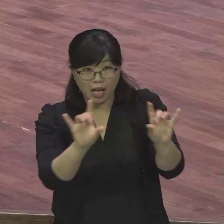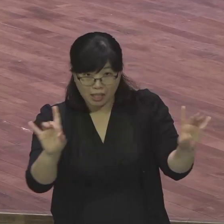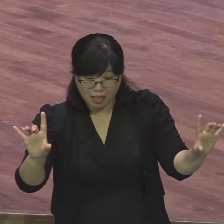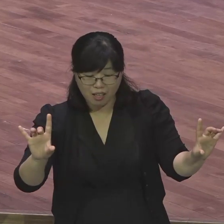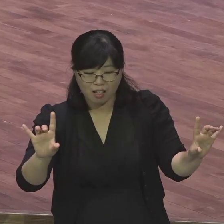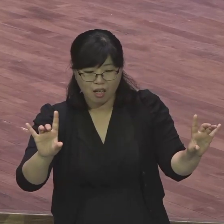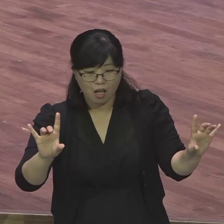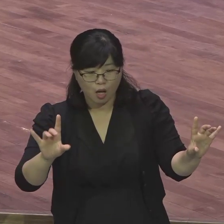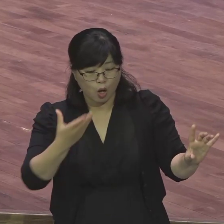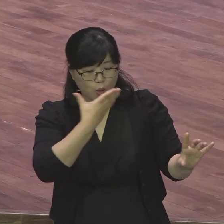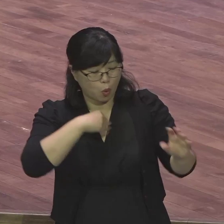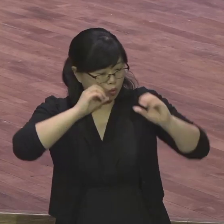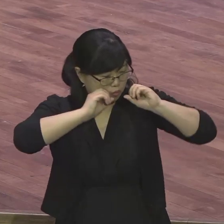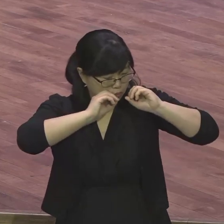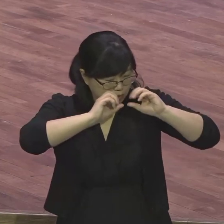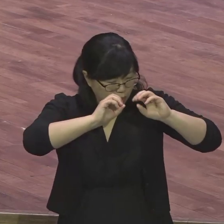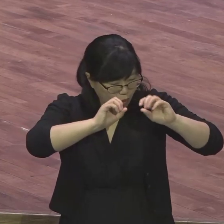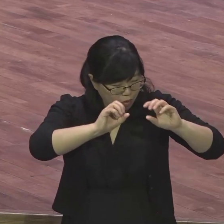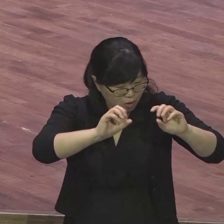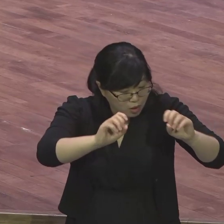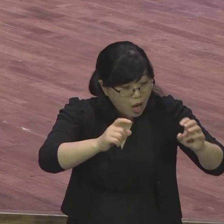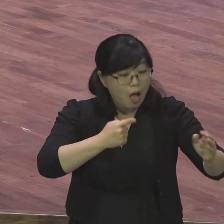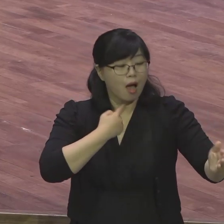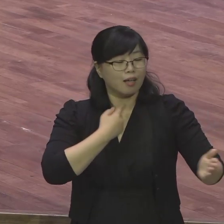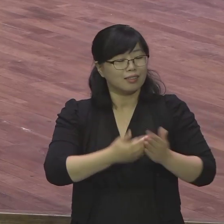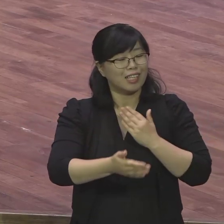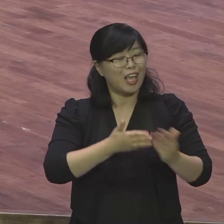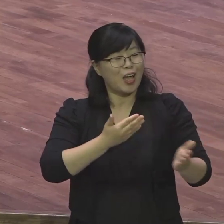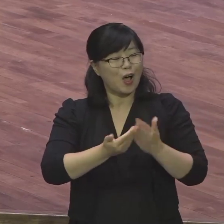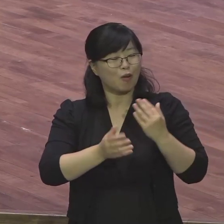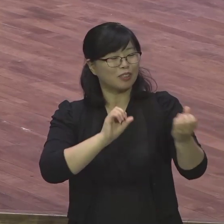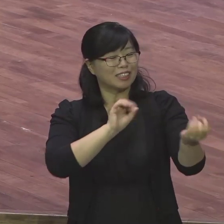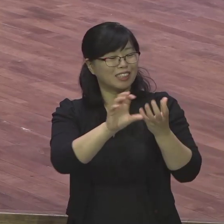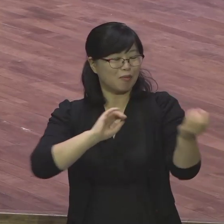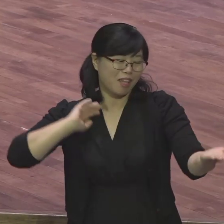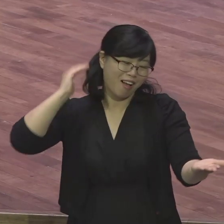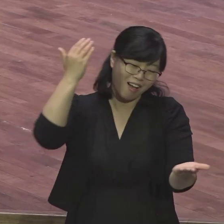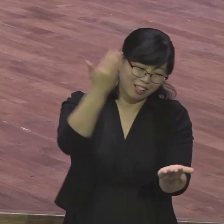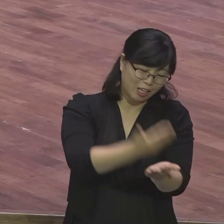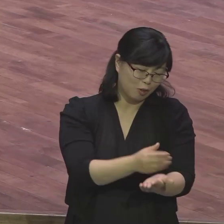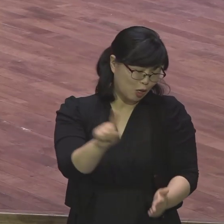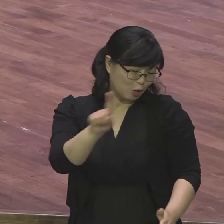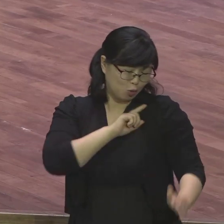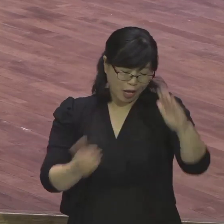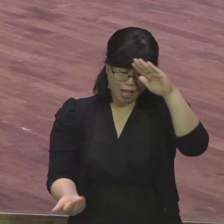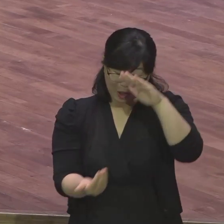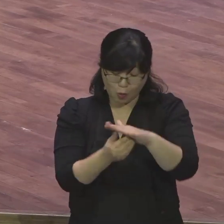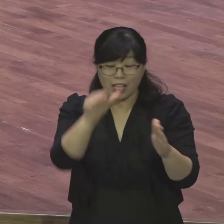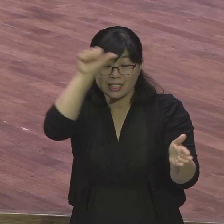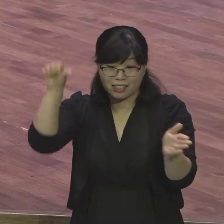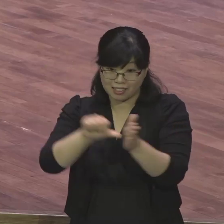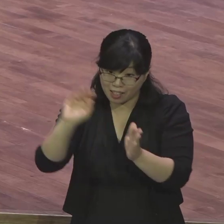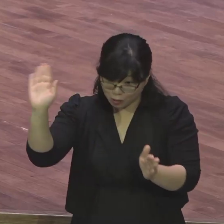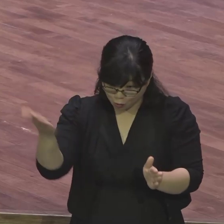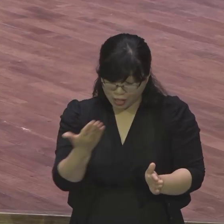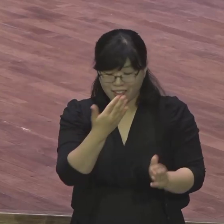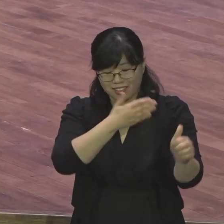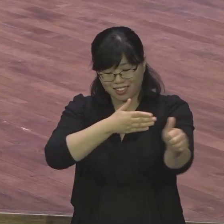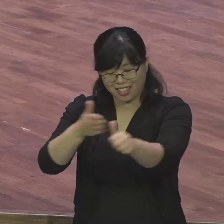멋진 인생 작품 만드시기를 제모로 축복합니다 기도합시다 아버지 하나님 오늘 또 우리